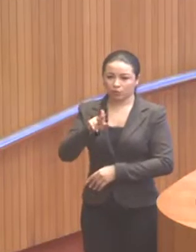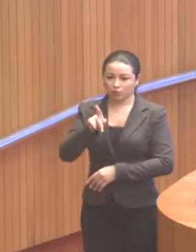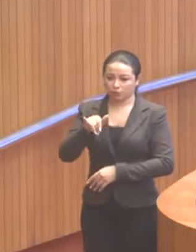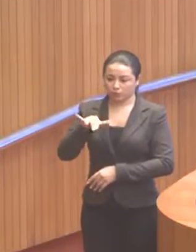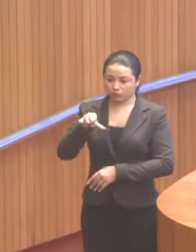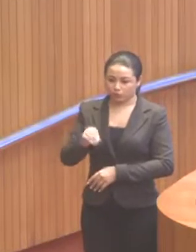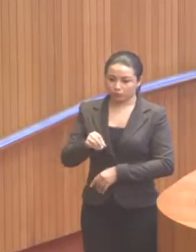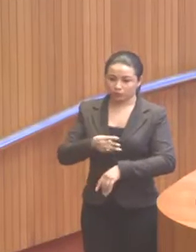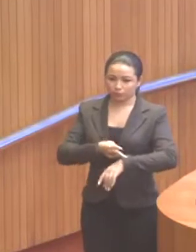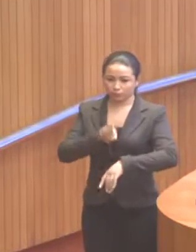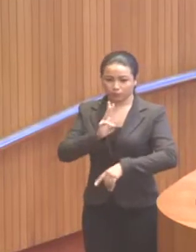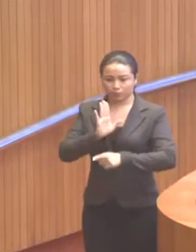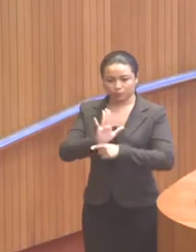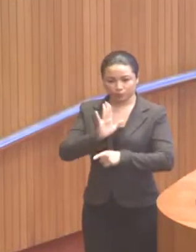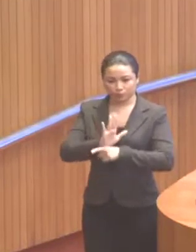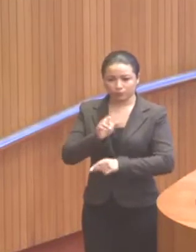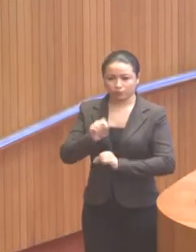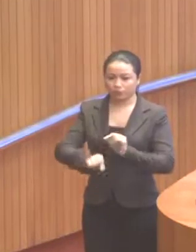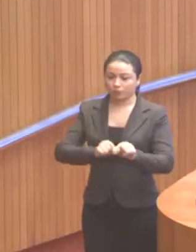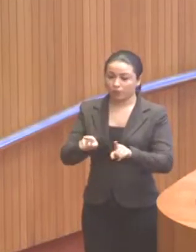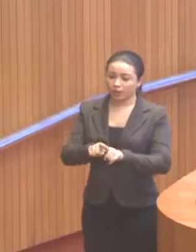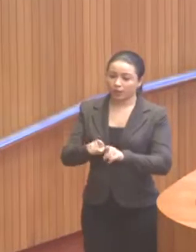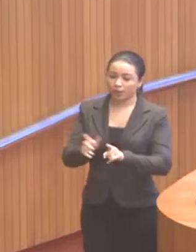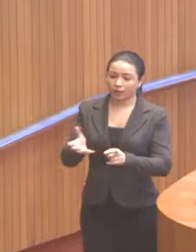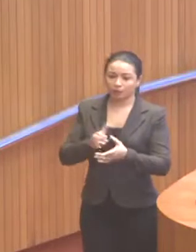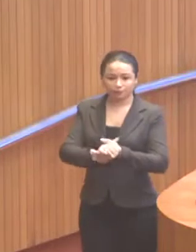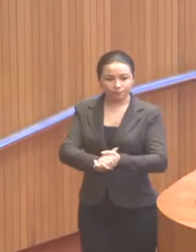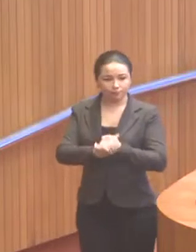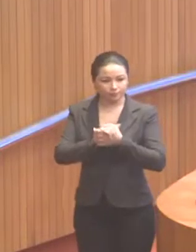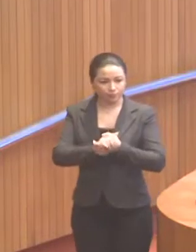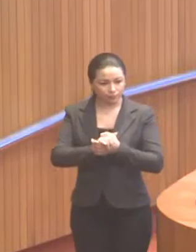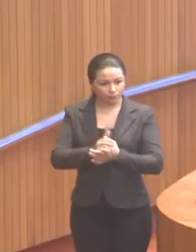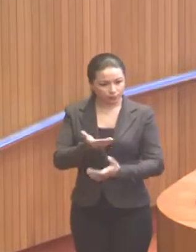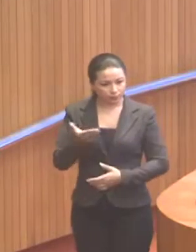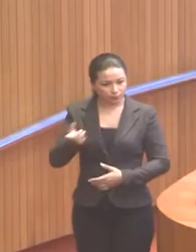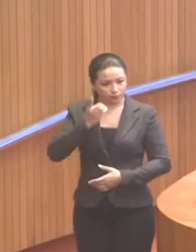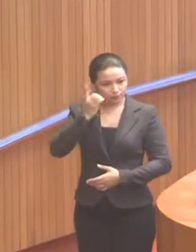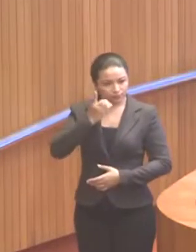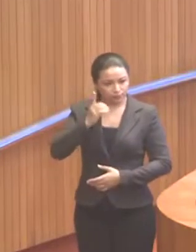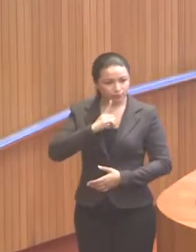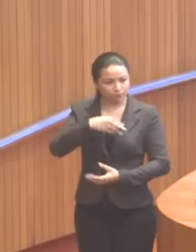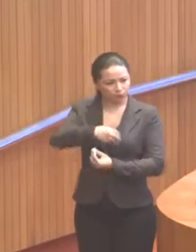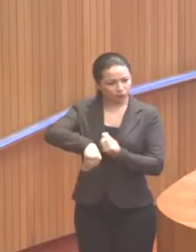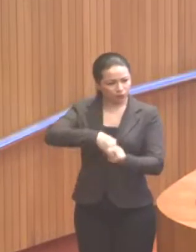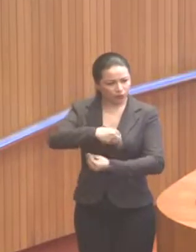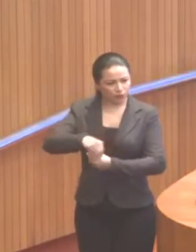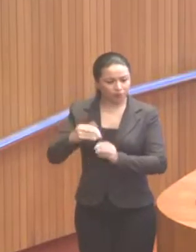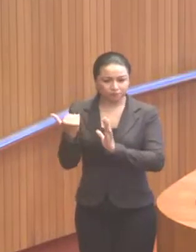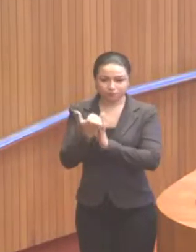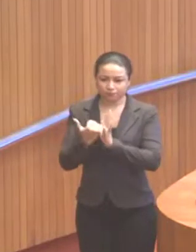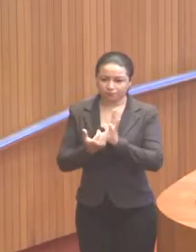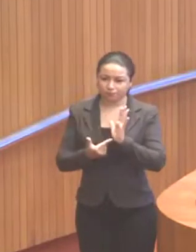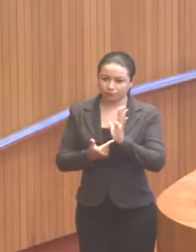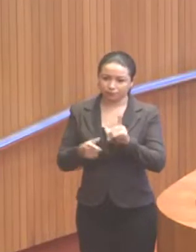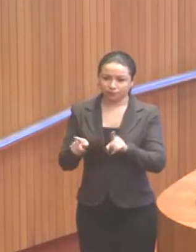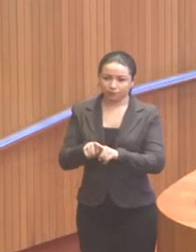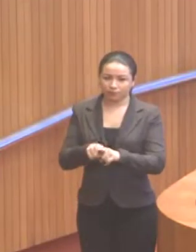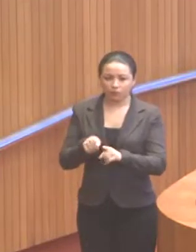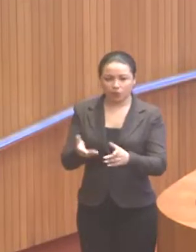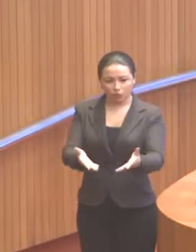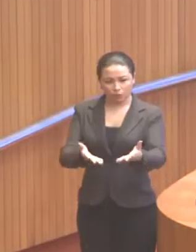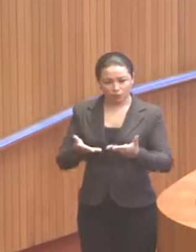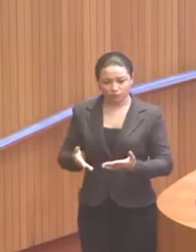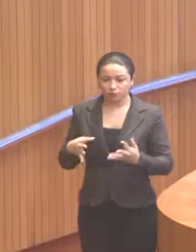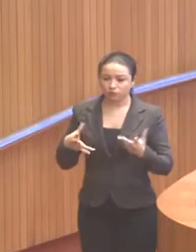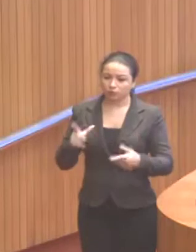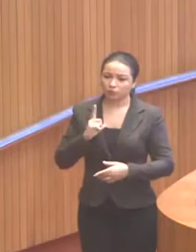partir das três horas da tarde. Queria, inclusive, cumprimentar aos parlamentares que estão envolvidos nesse projeto e também convidar